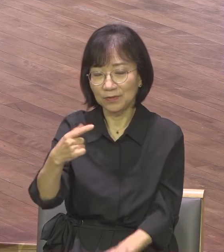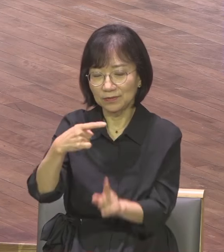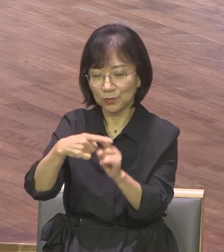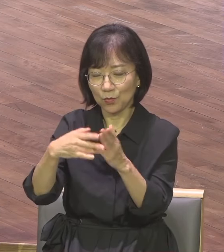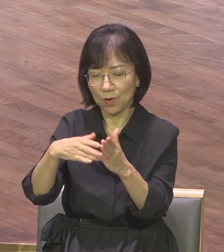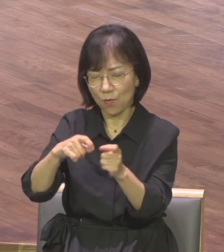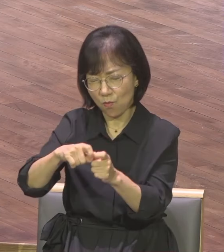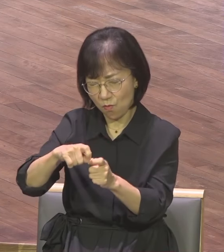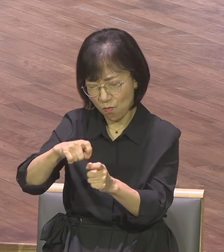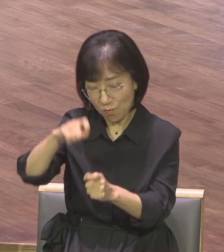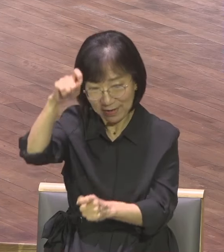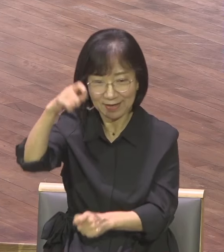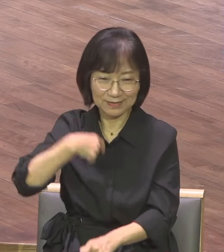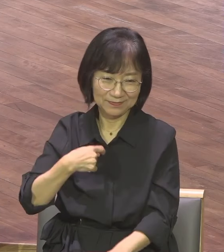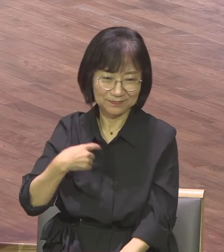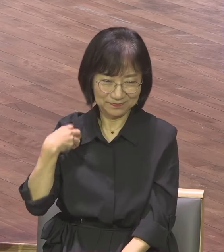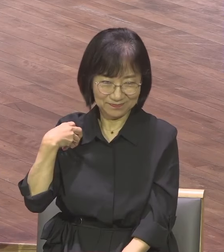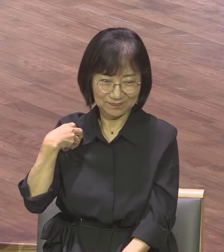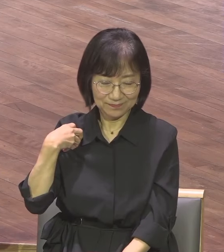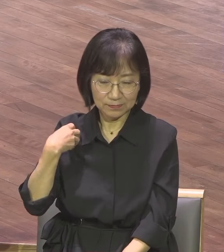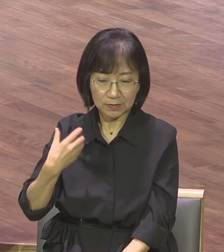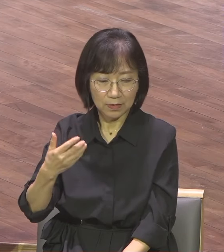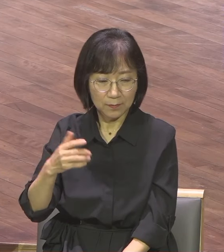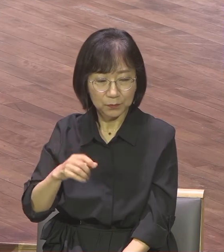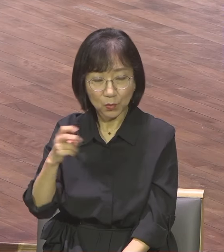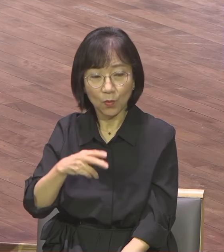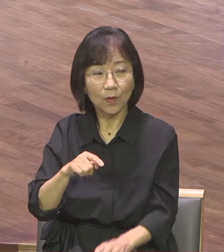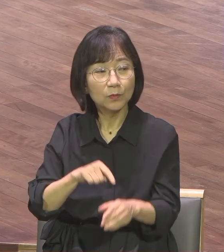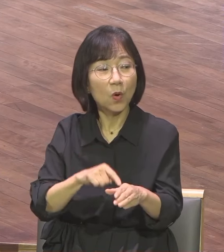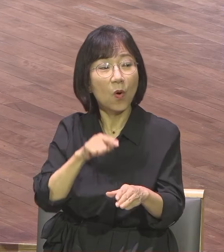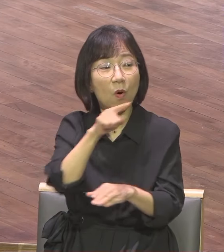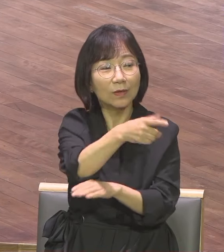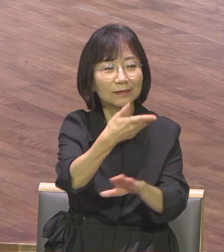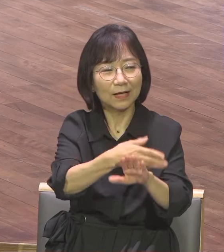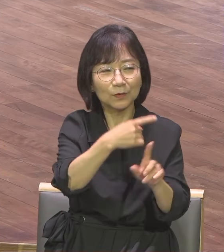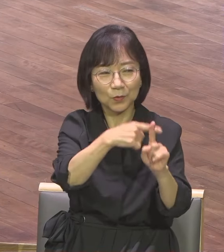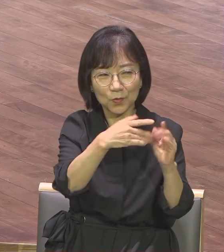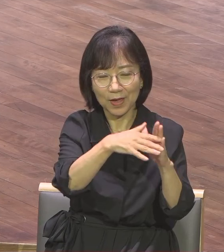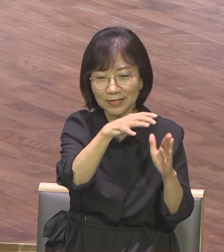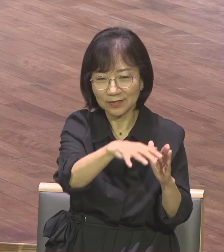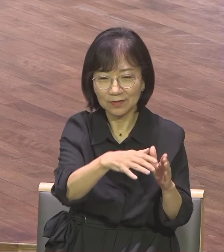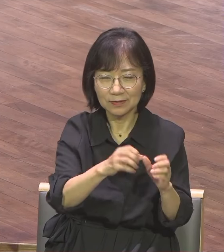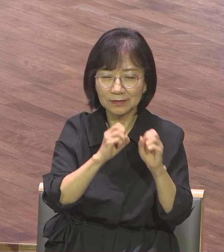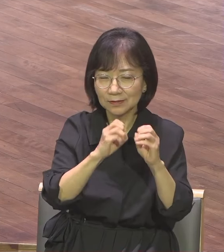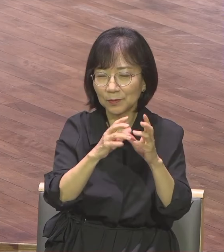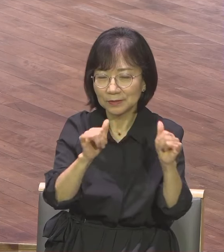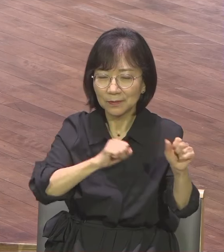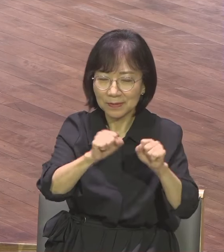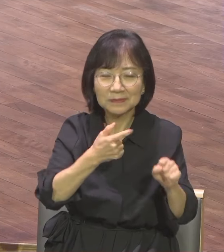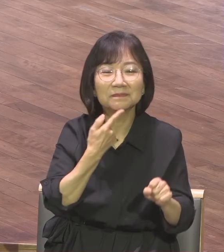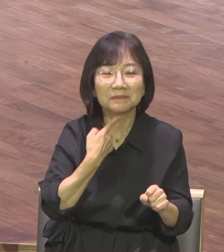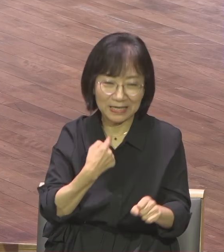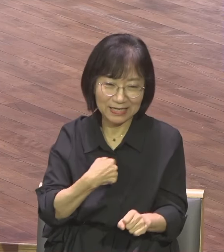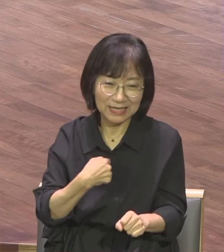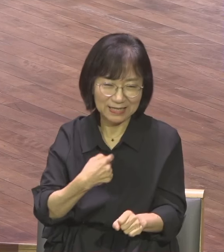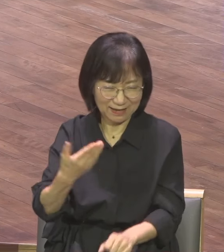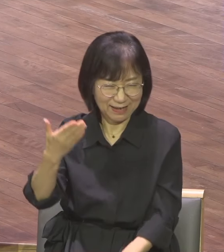합동축 교회에서도 전도사 생활을 했어요 큰 교회에서도 했습니다 교회를 보면, 지금 보면